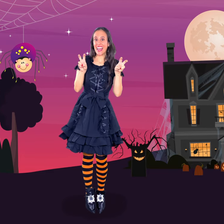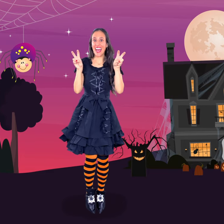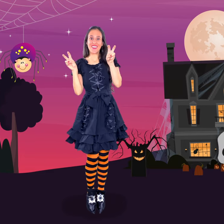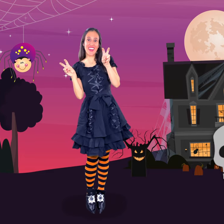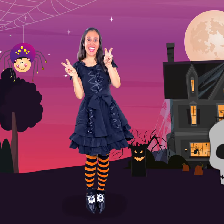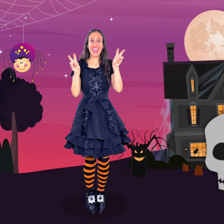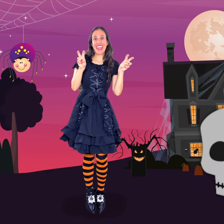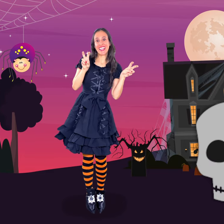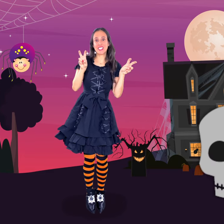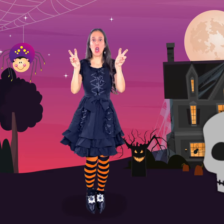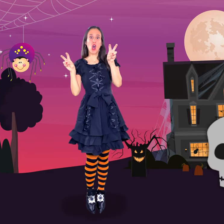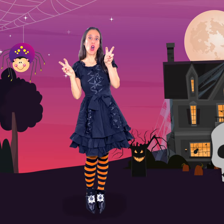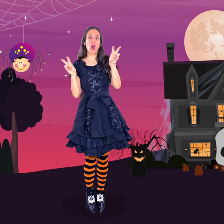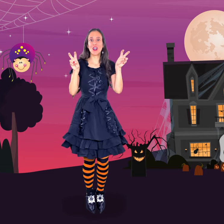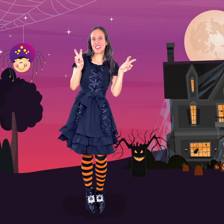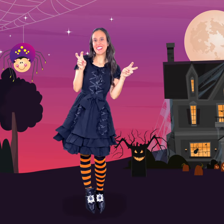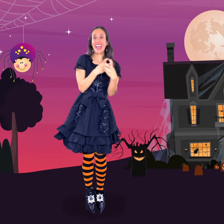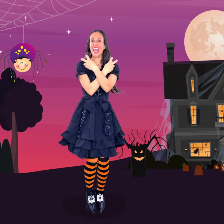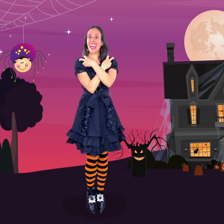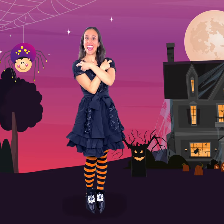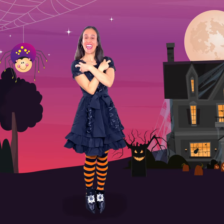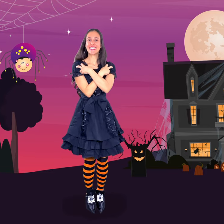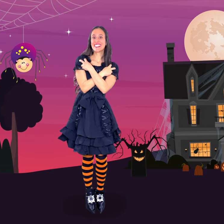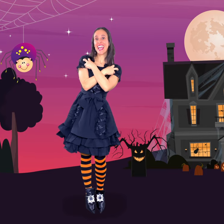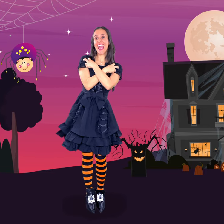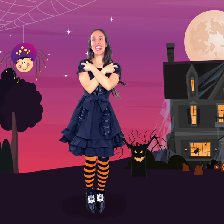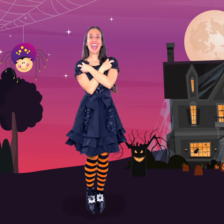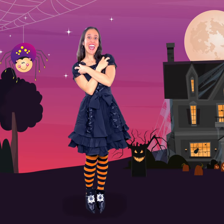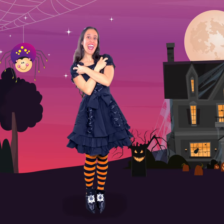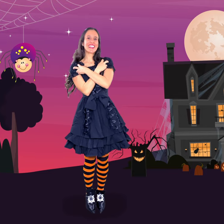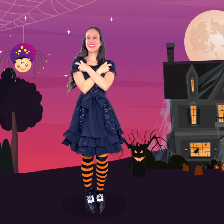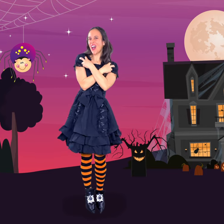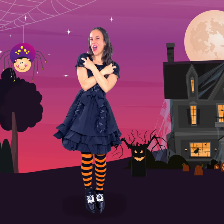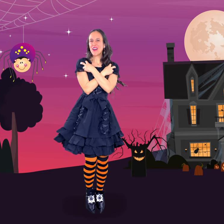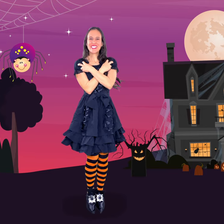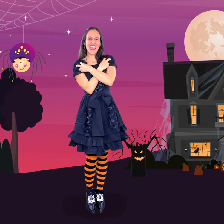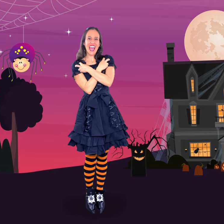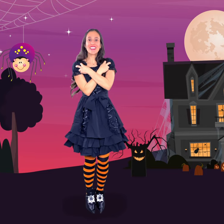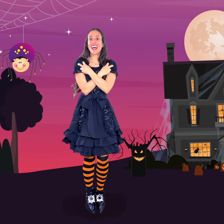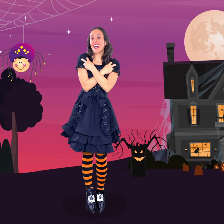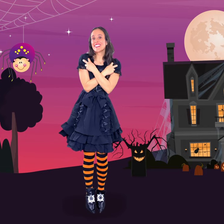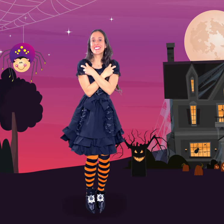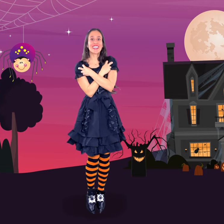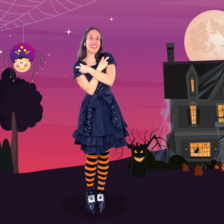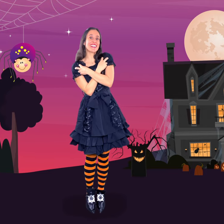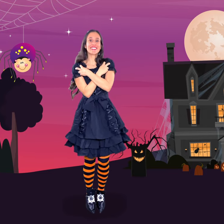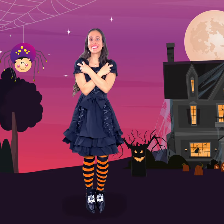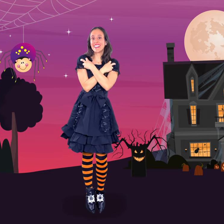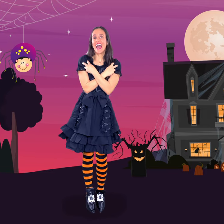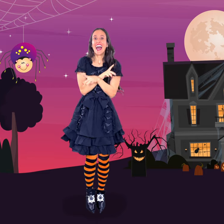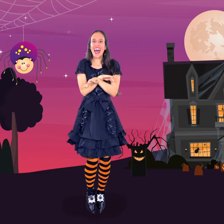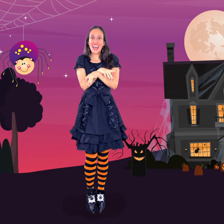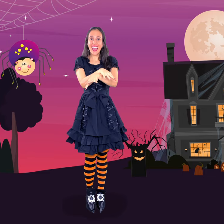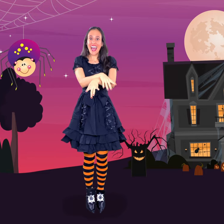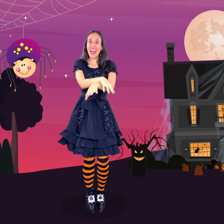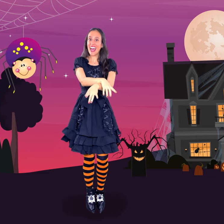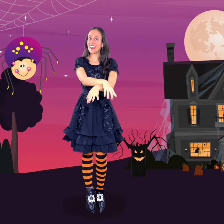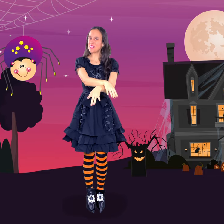calaveras ghost Esqueleto skeleton Araña